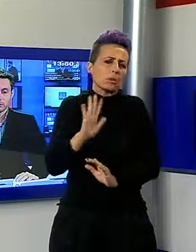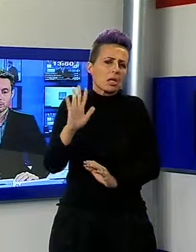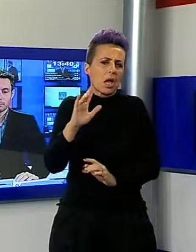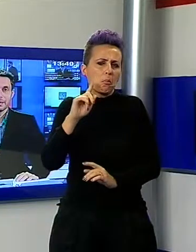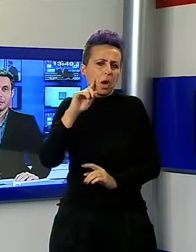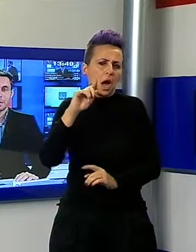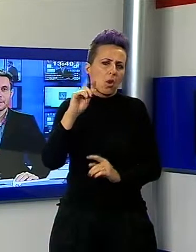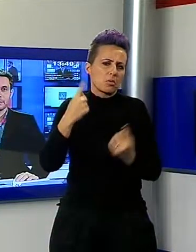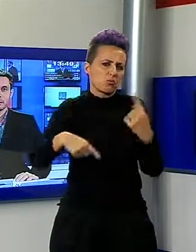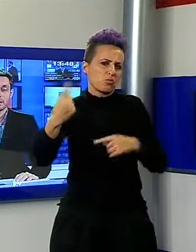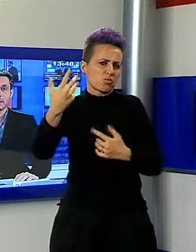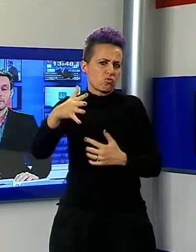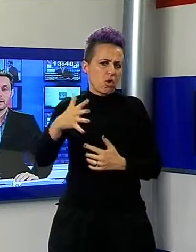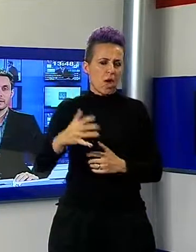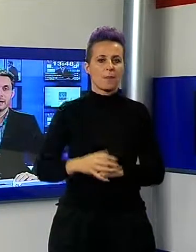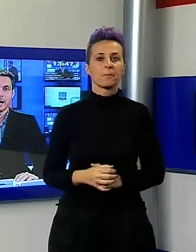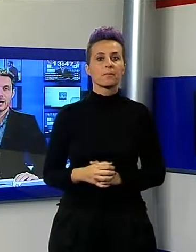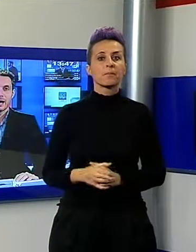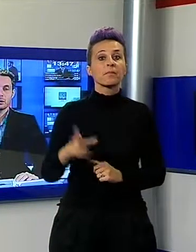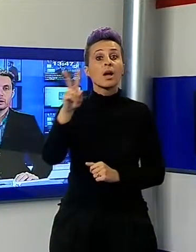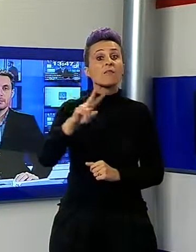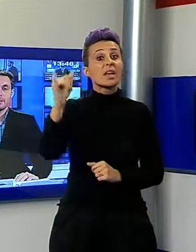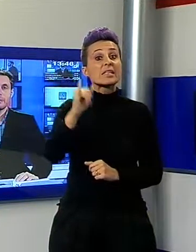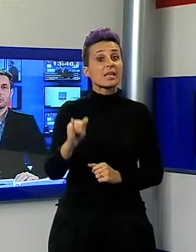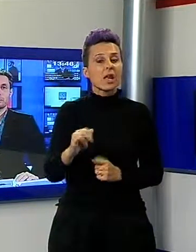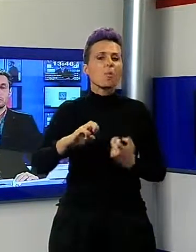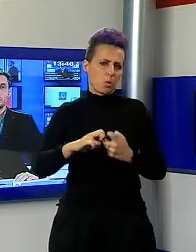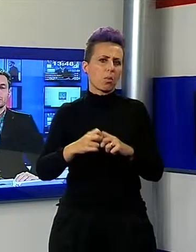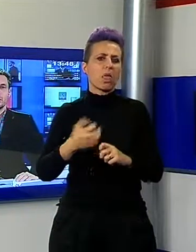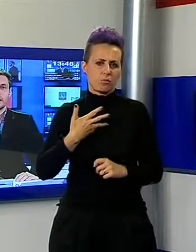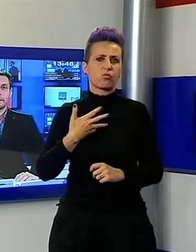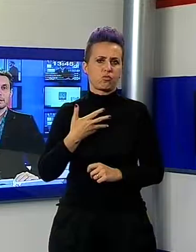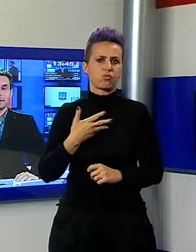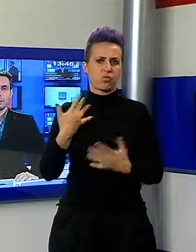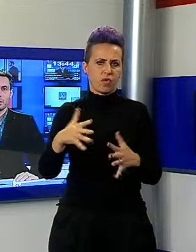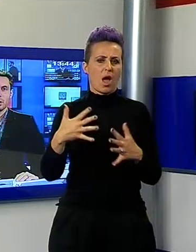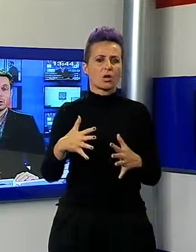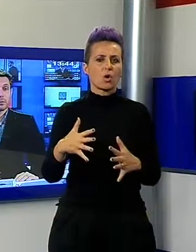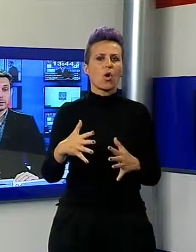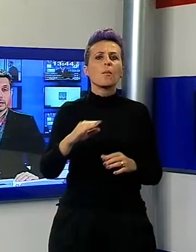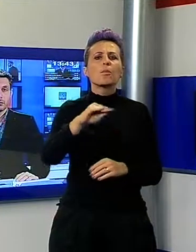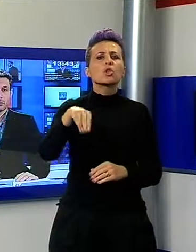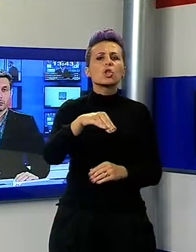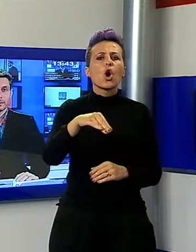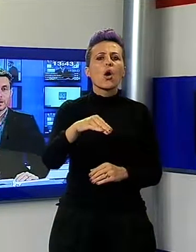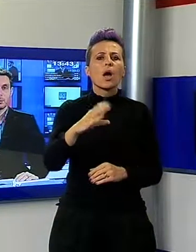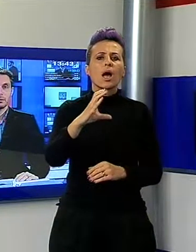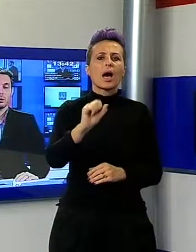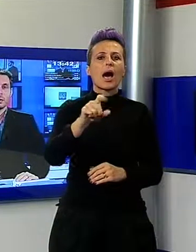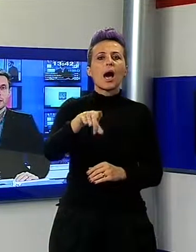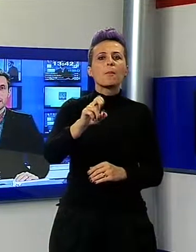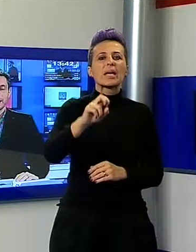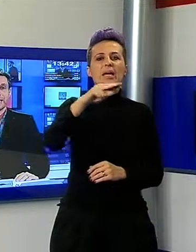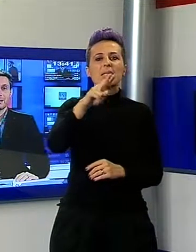in netto miglioramento. In Versilia alcuni problemi, soprattutto a Capezzano Monte un fulmine ha